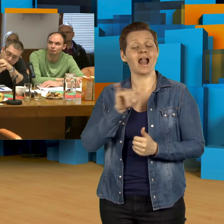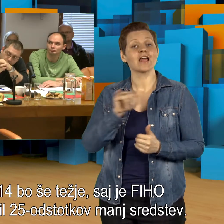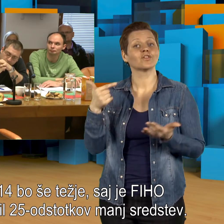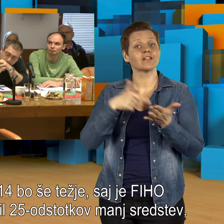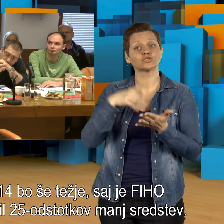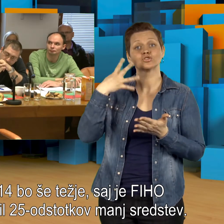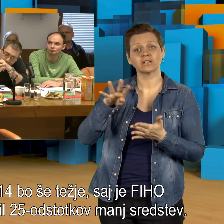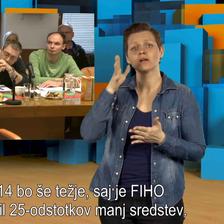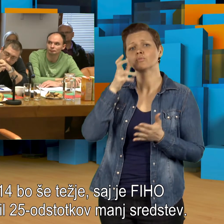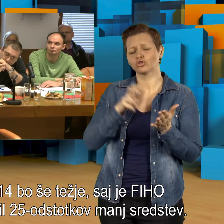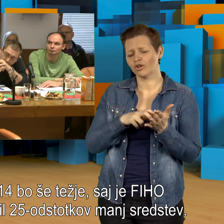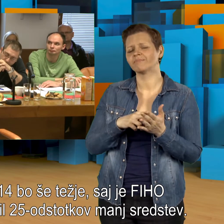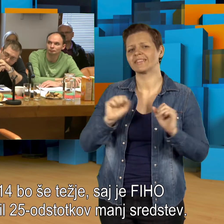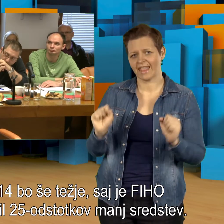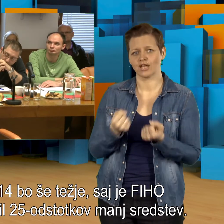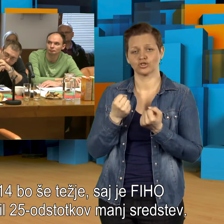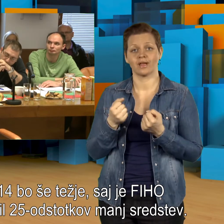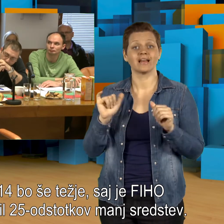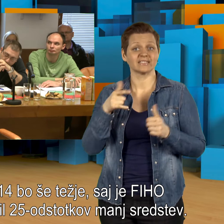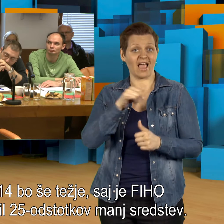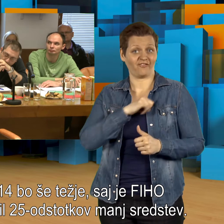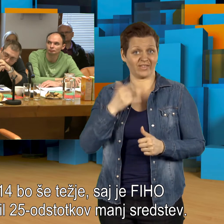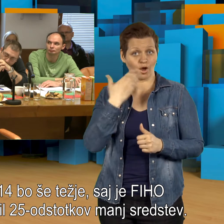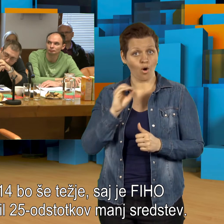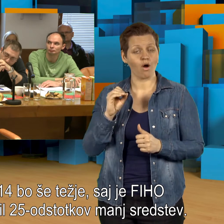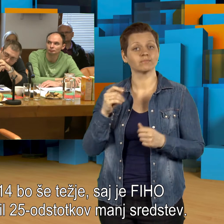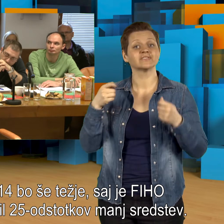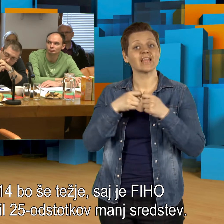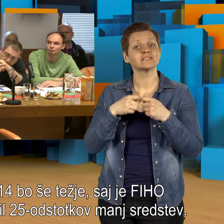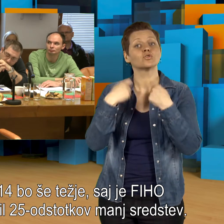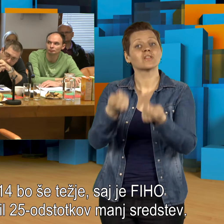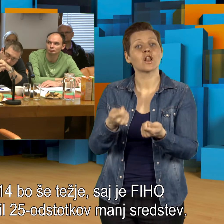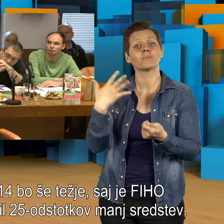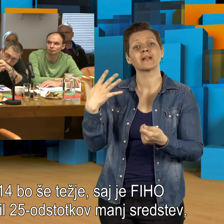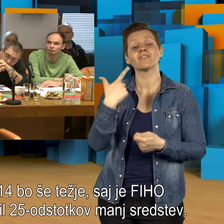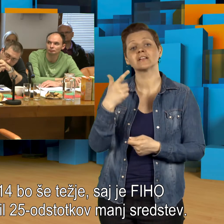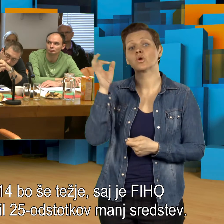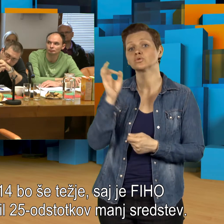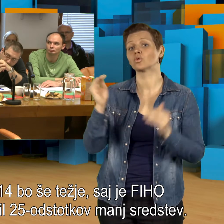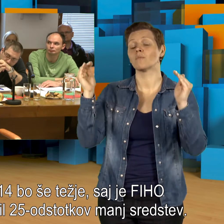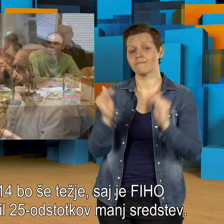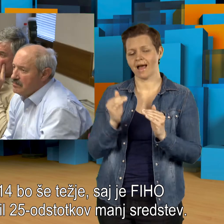Leta 2014 bo še težje, saj je fiho Zvezje dodelil 25 odstotkov manj sredstev.